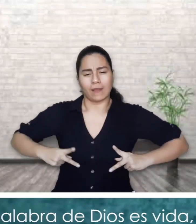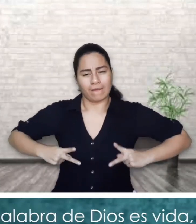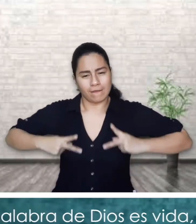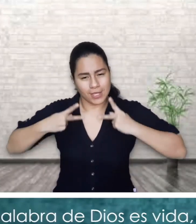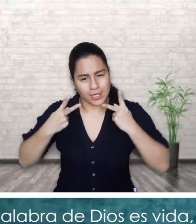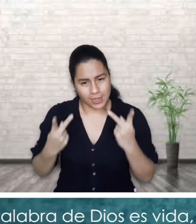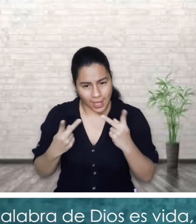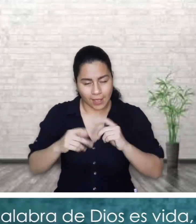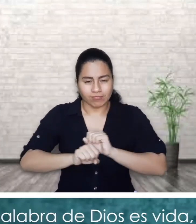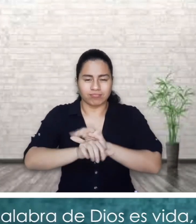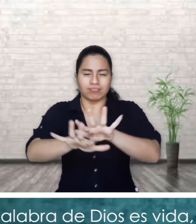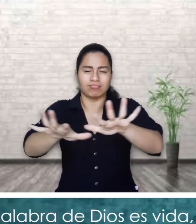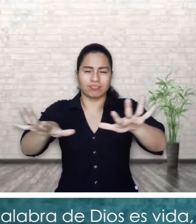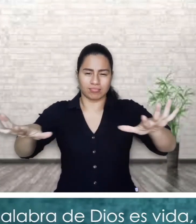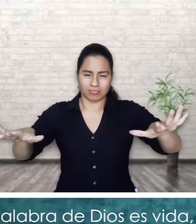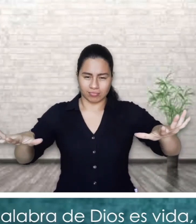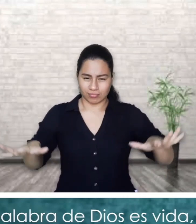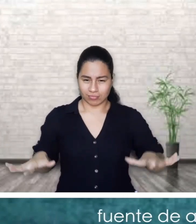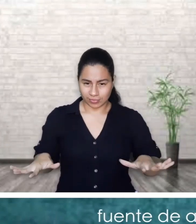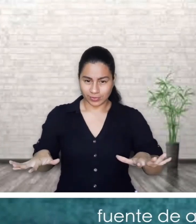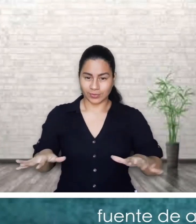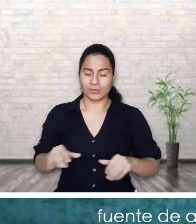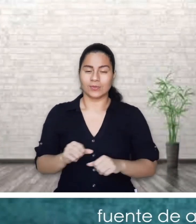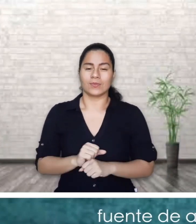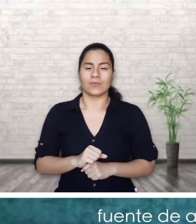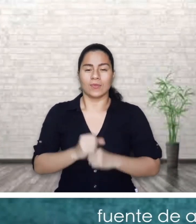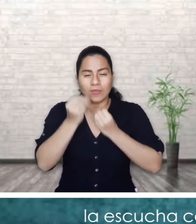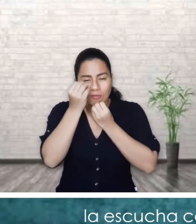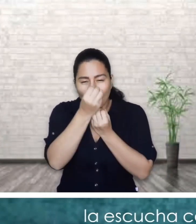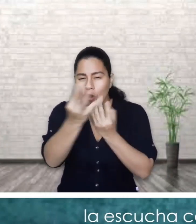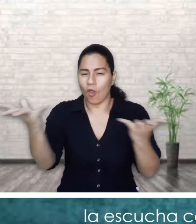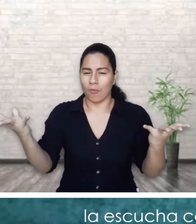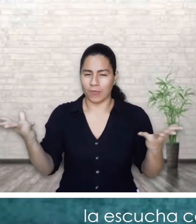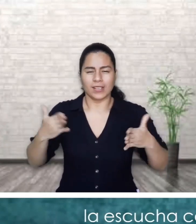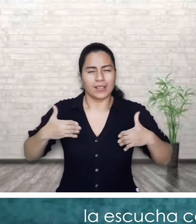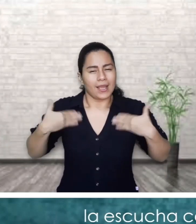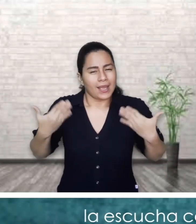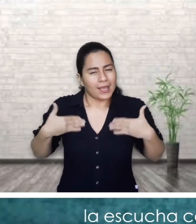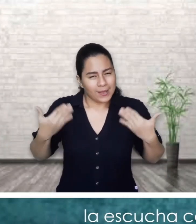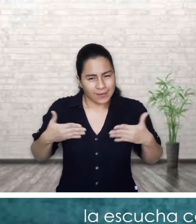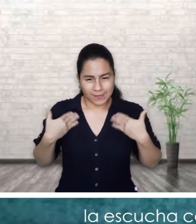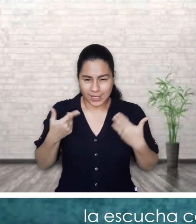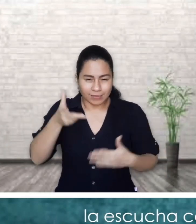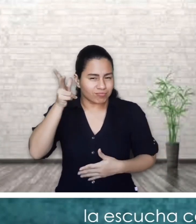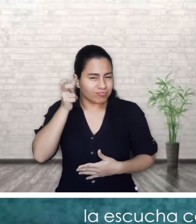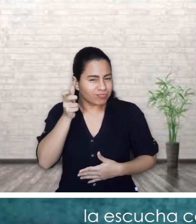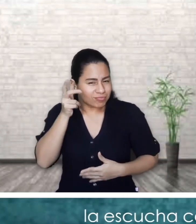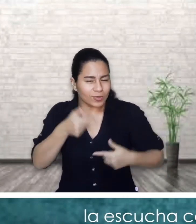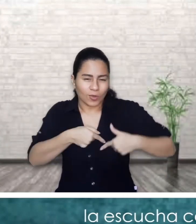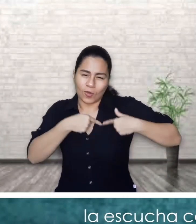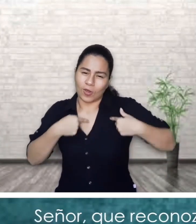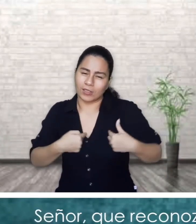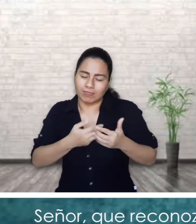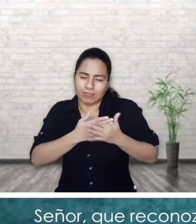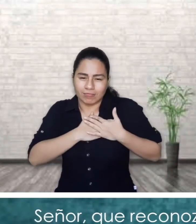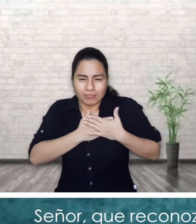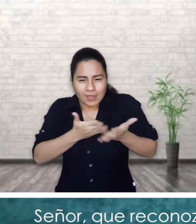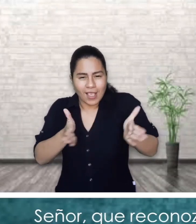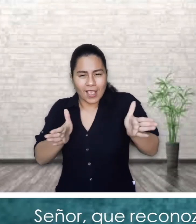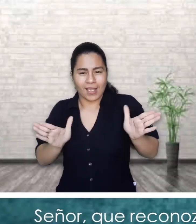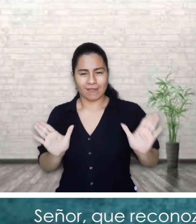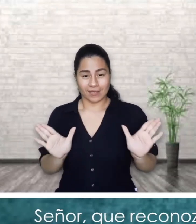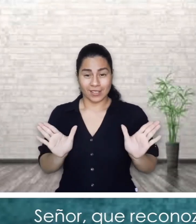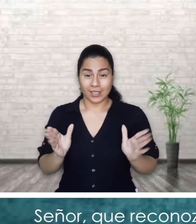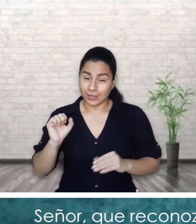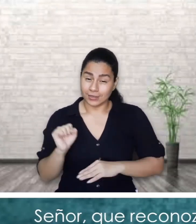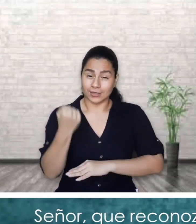vida y cuando se comparte es fuente de alegría para quien la escucha con corazón abierto Señor,